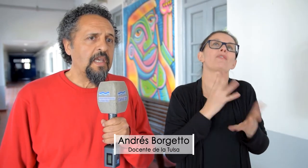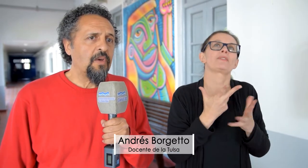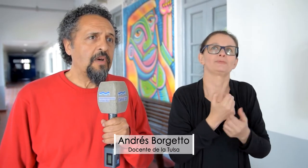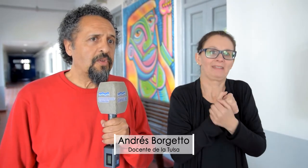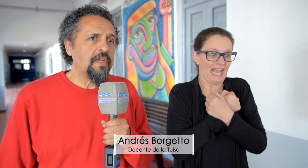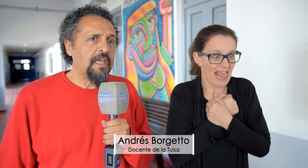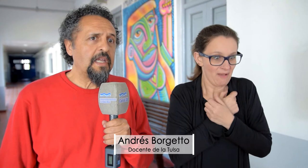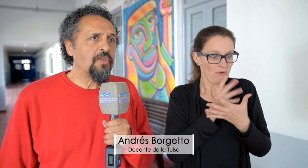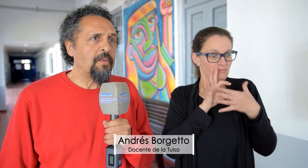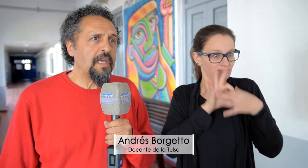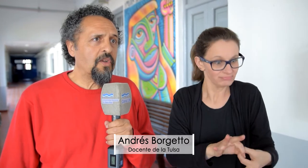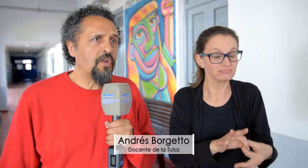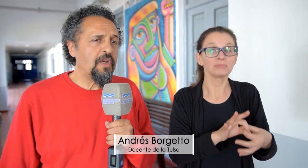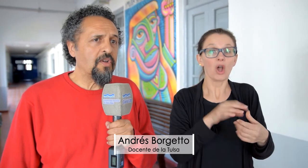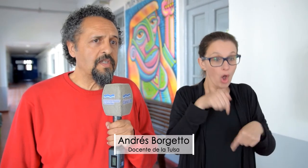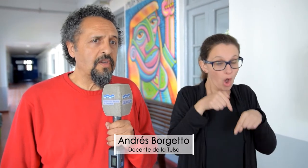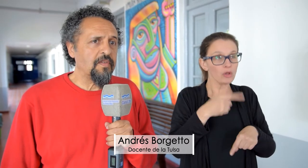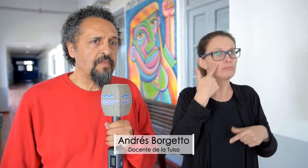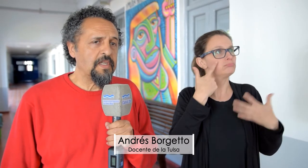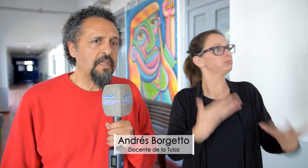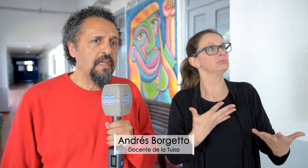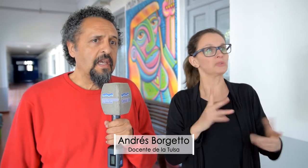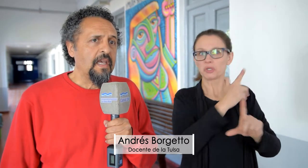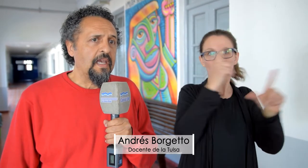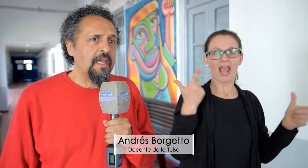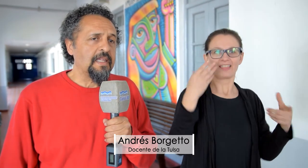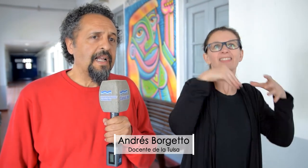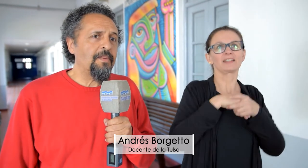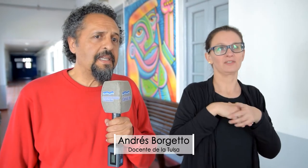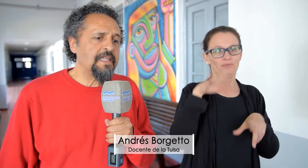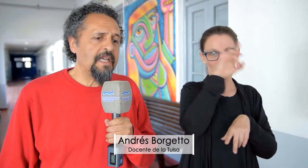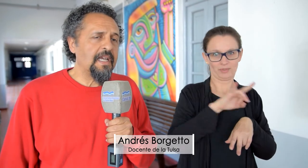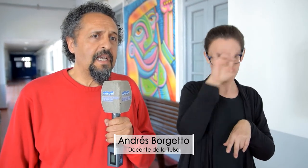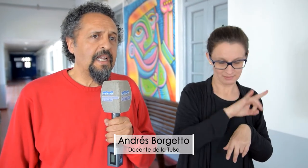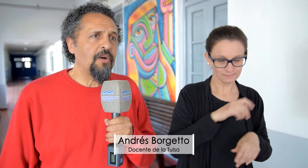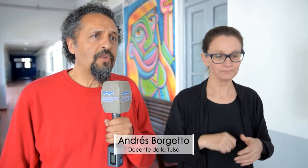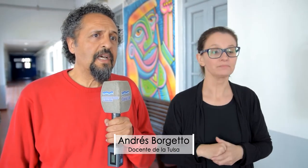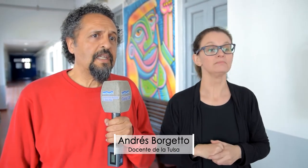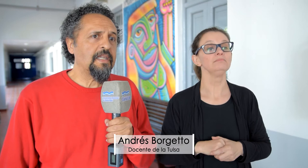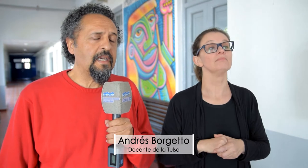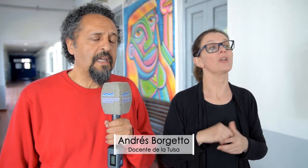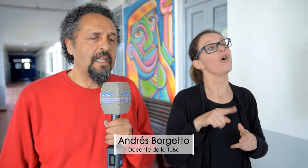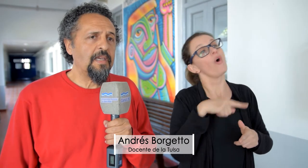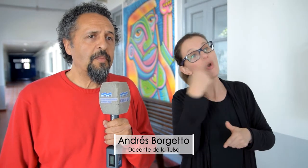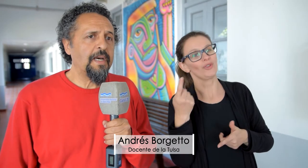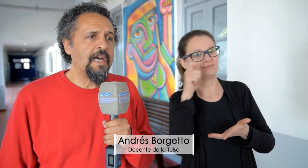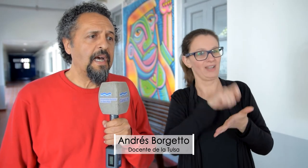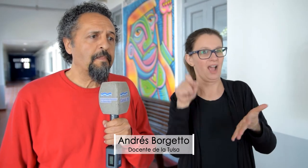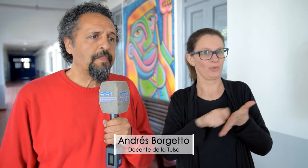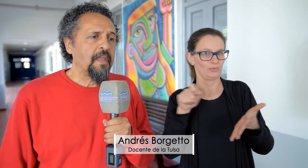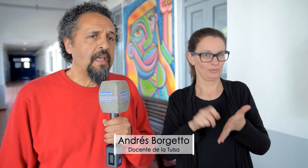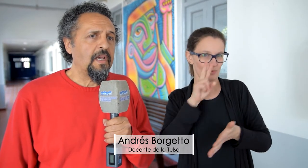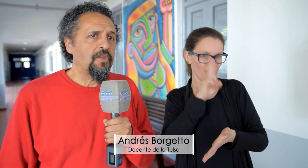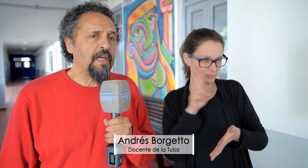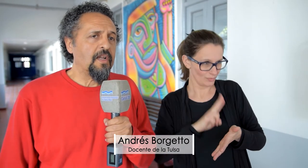es un autor que todavía no es conocido. Tal vez las autoras que elegimos para